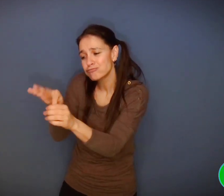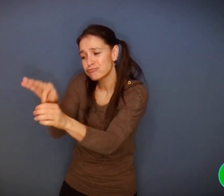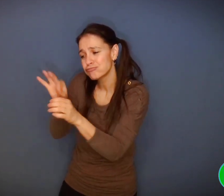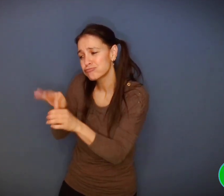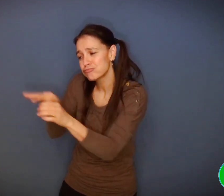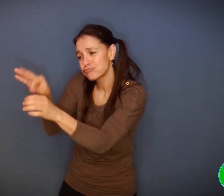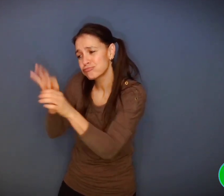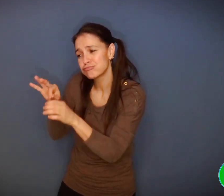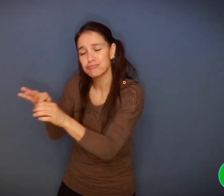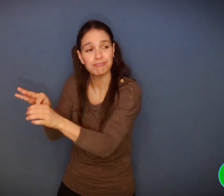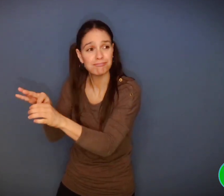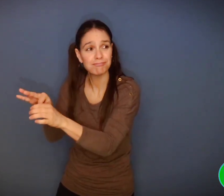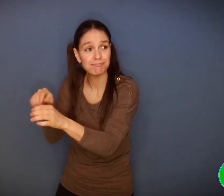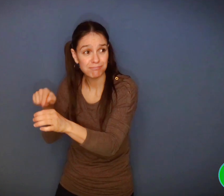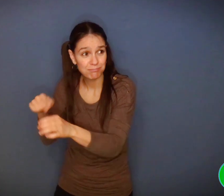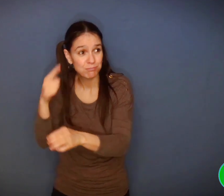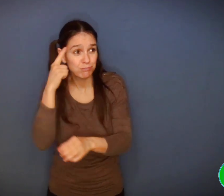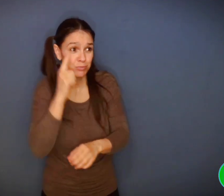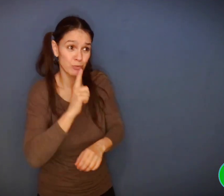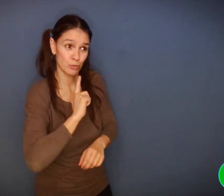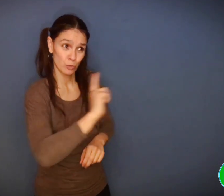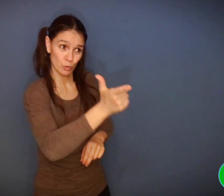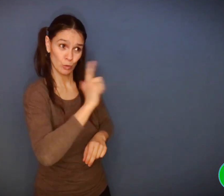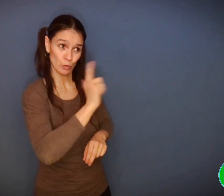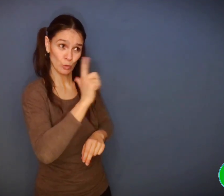je cultiverais des légumes pour nous deux. »